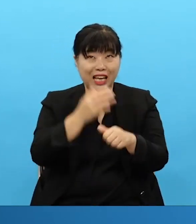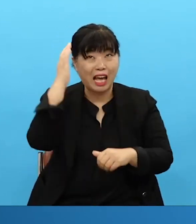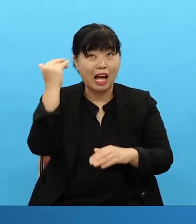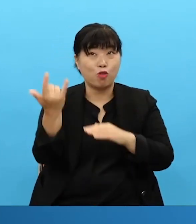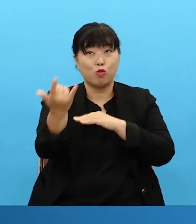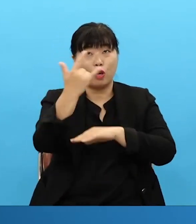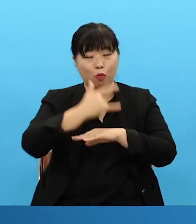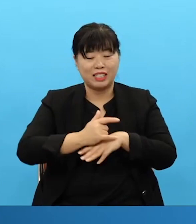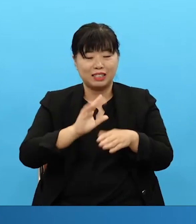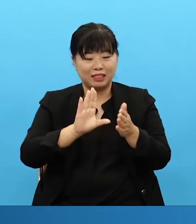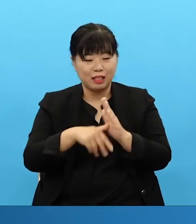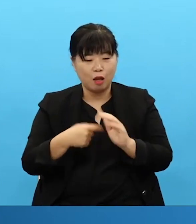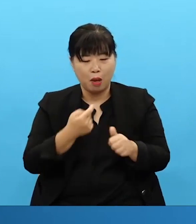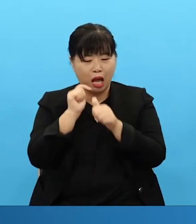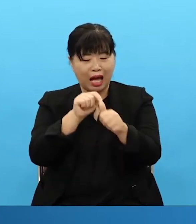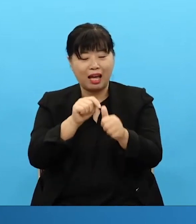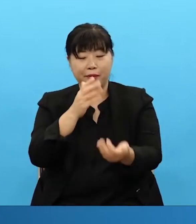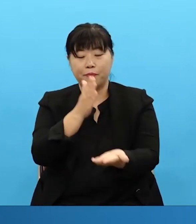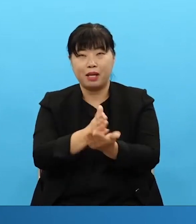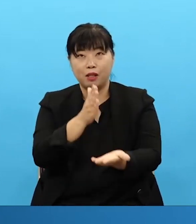And when the missionaries come help them rest don't make them do things.